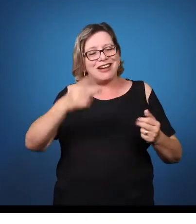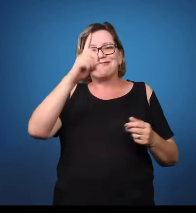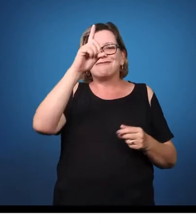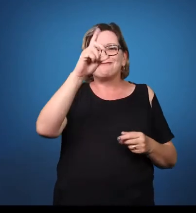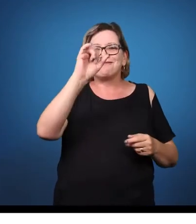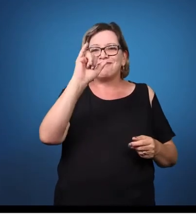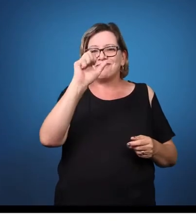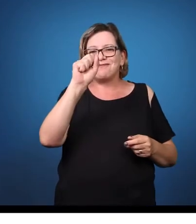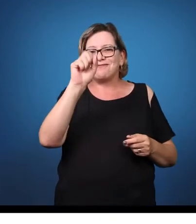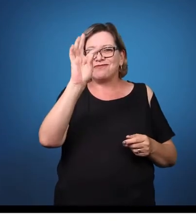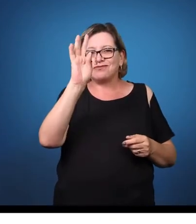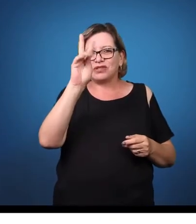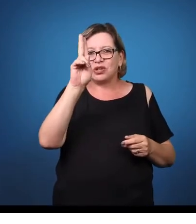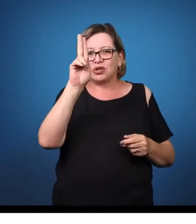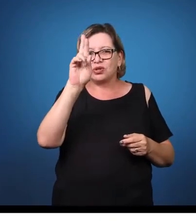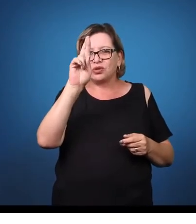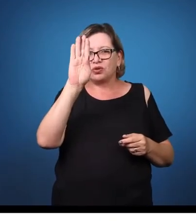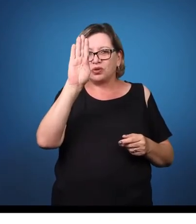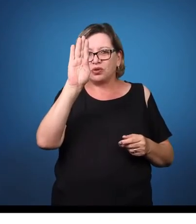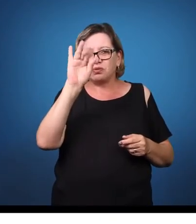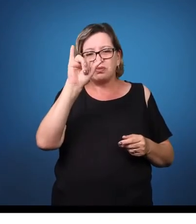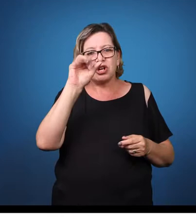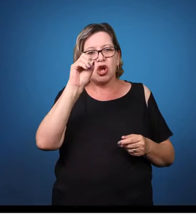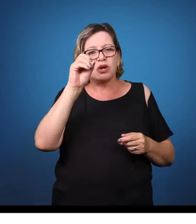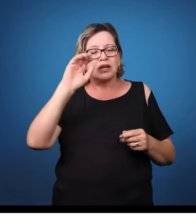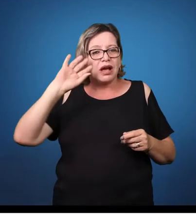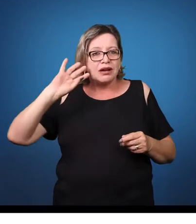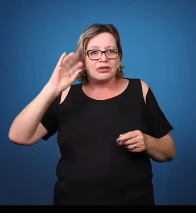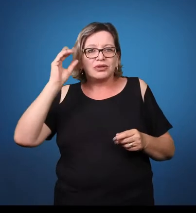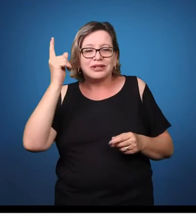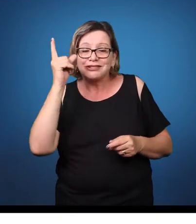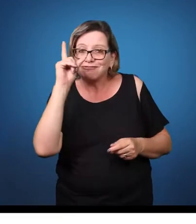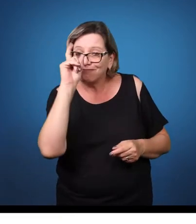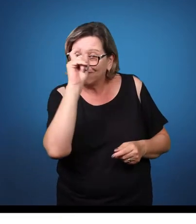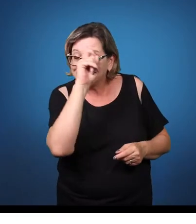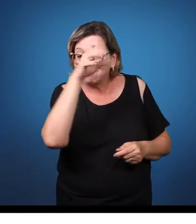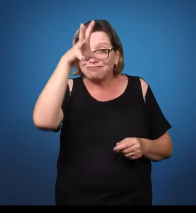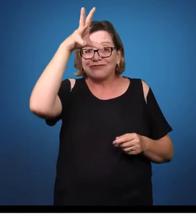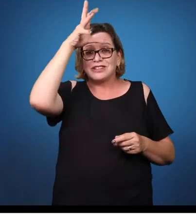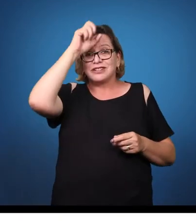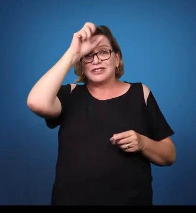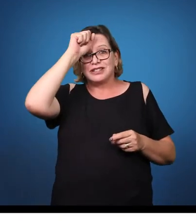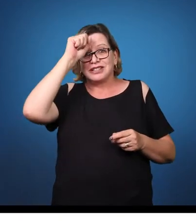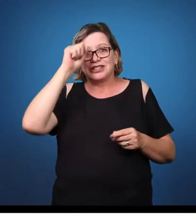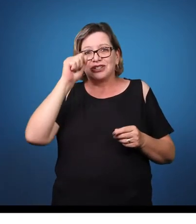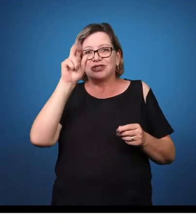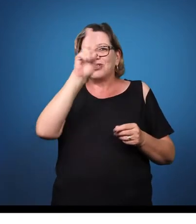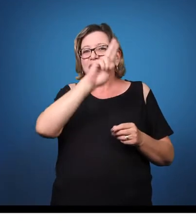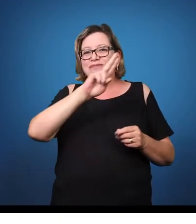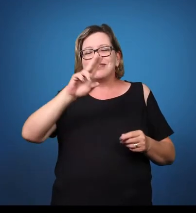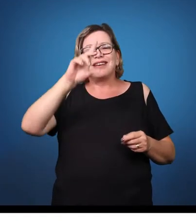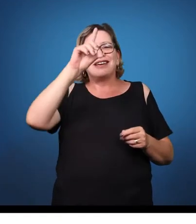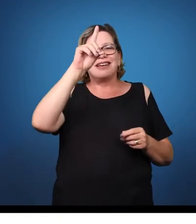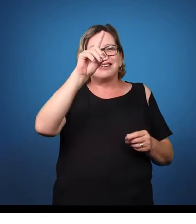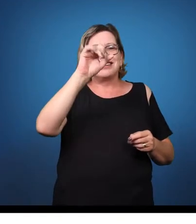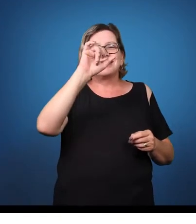desgrafia. São as famosas diz da aprendizagem. Então, o que ocorre? E vão chegar na